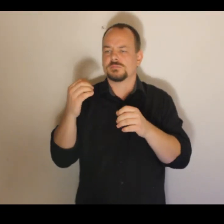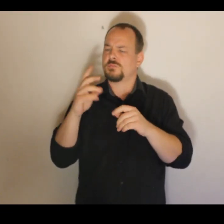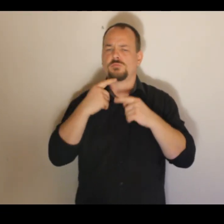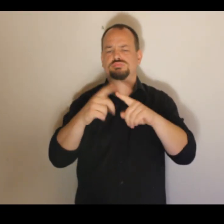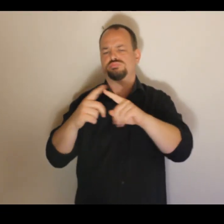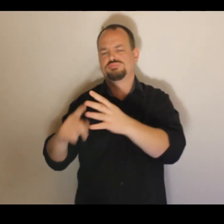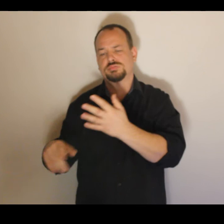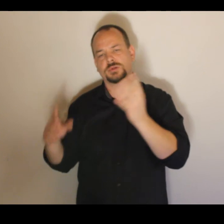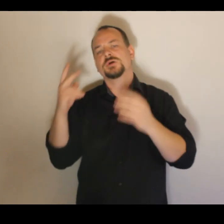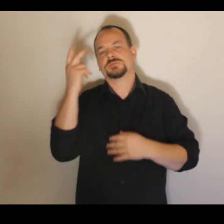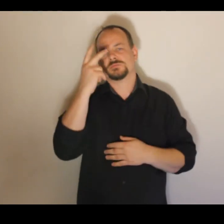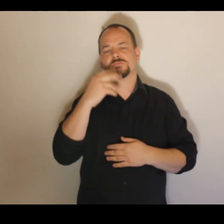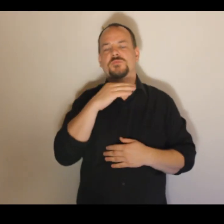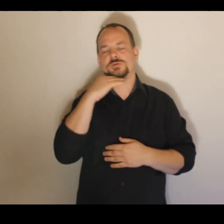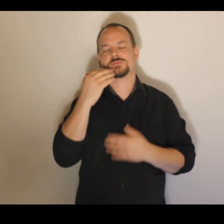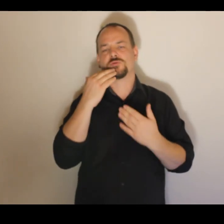pozornost.